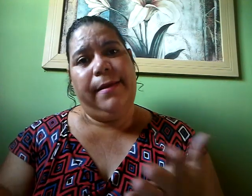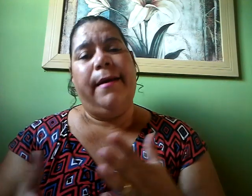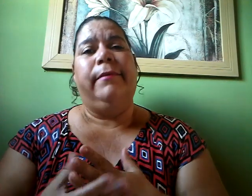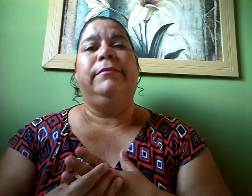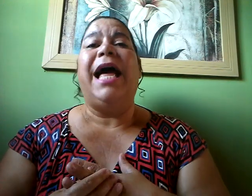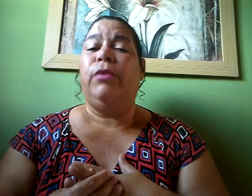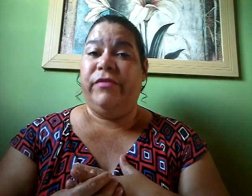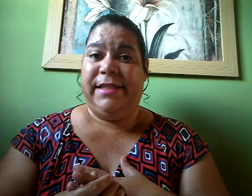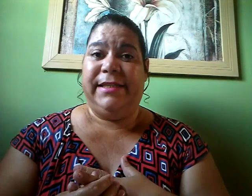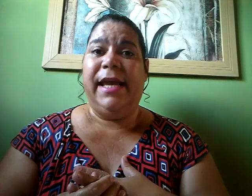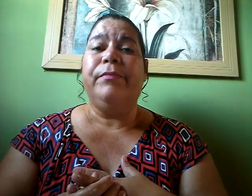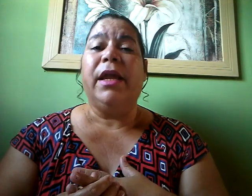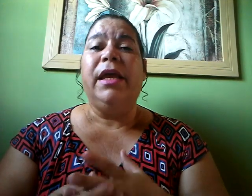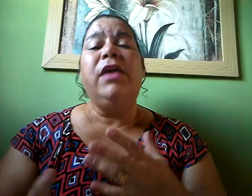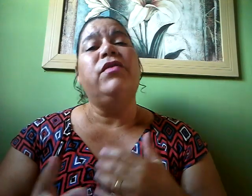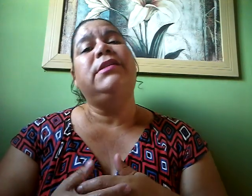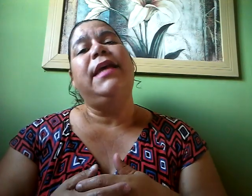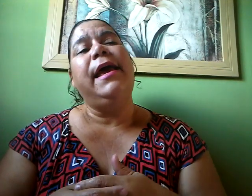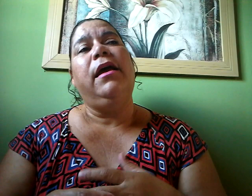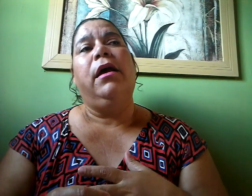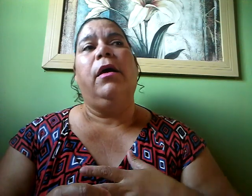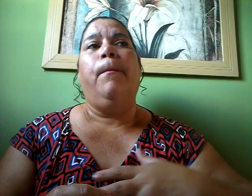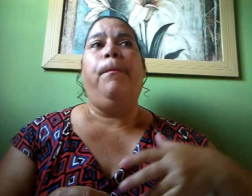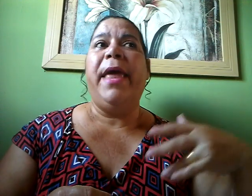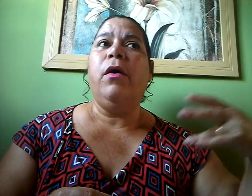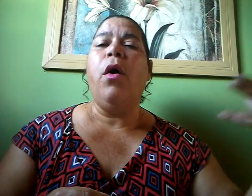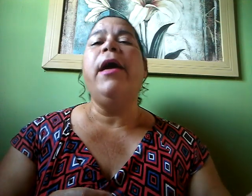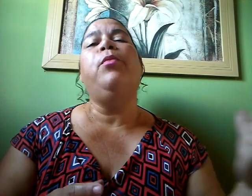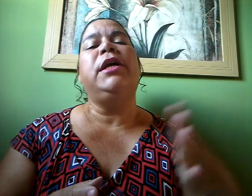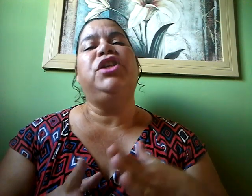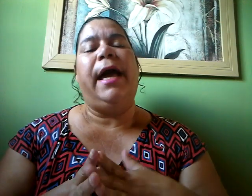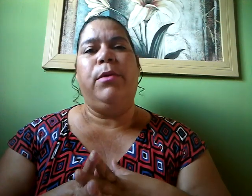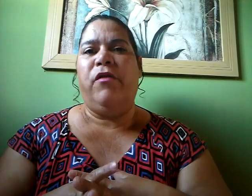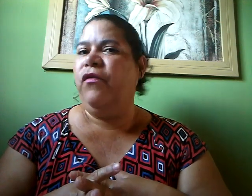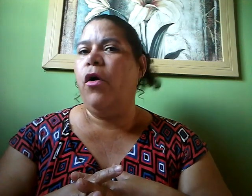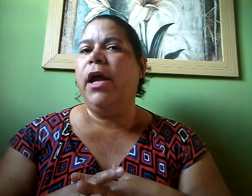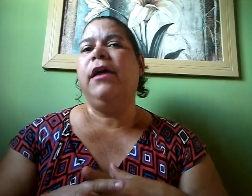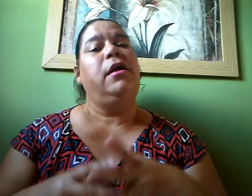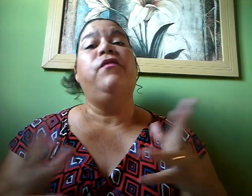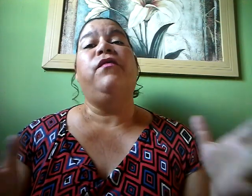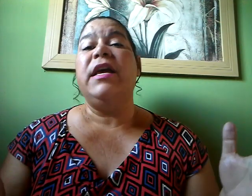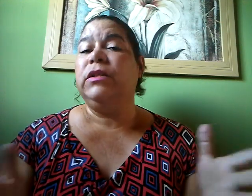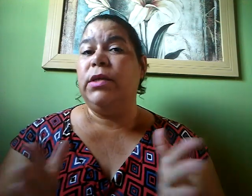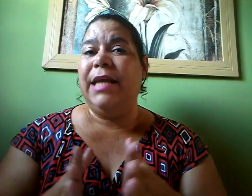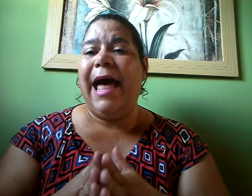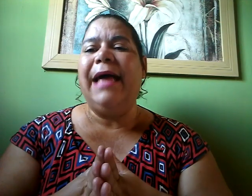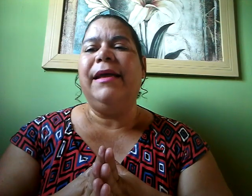Dado a você E você Percorreu por este caminho afora Fez coisa errada